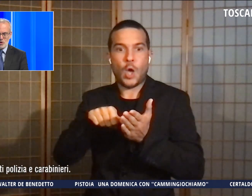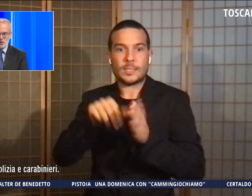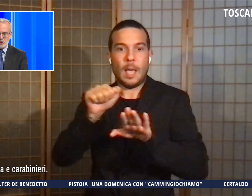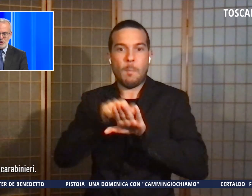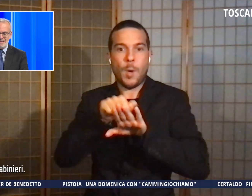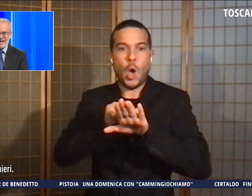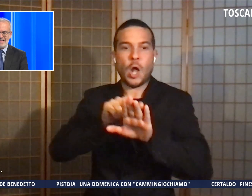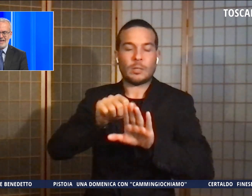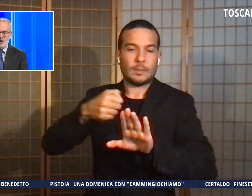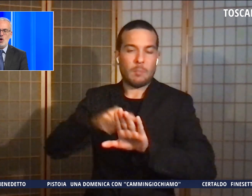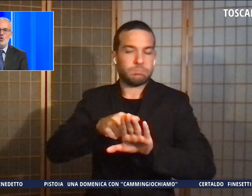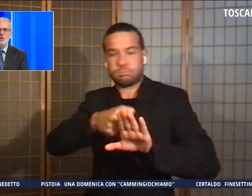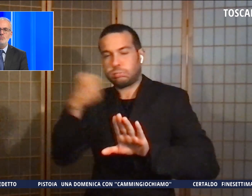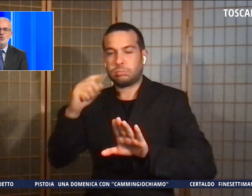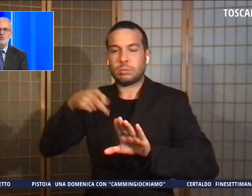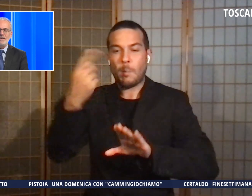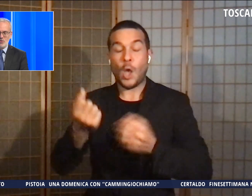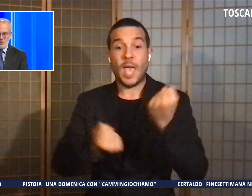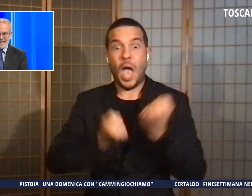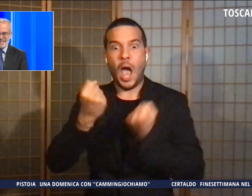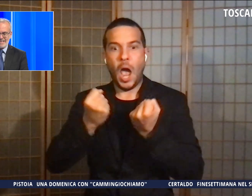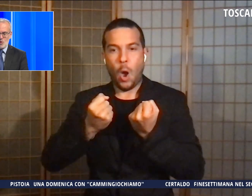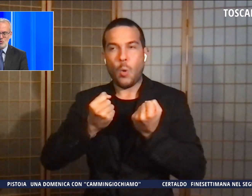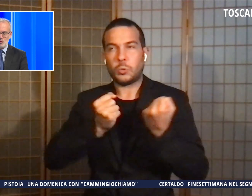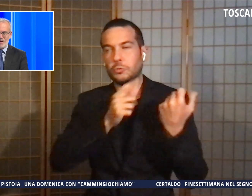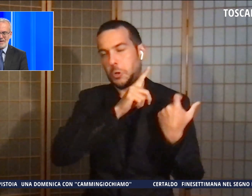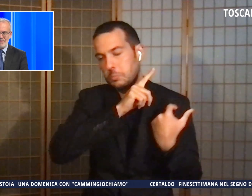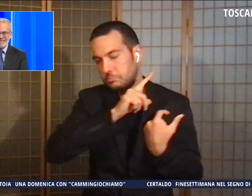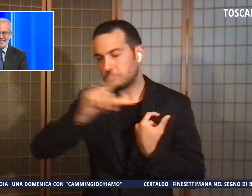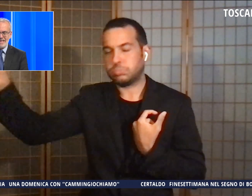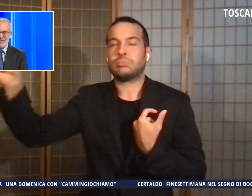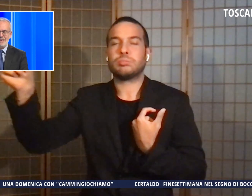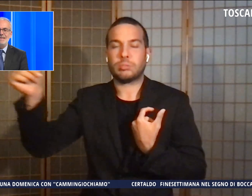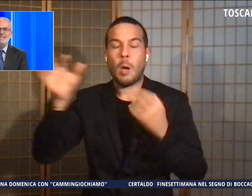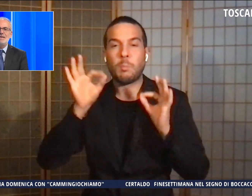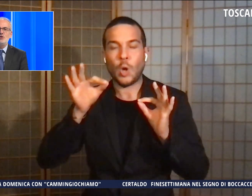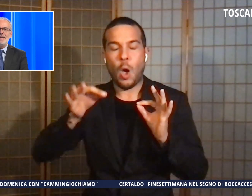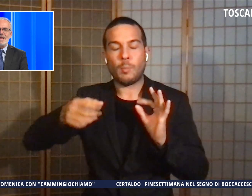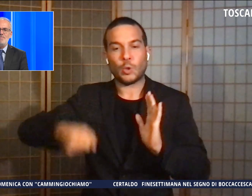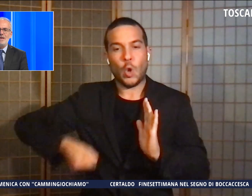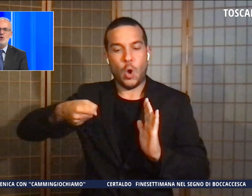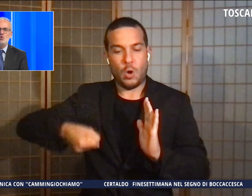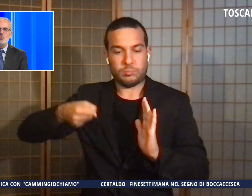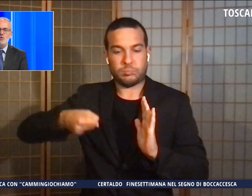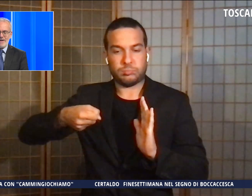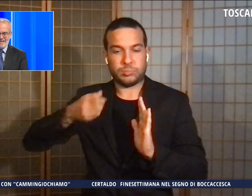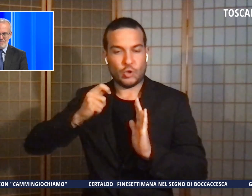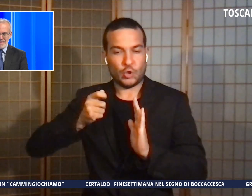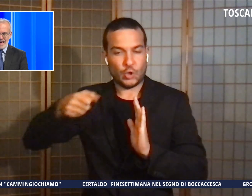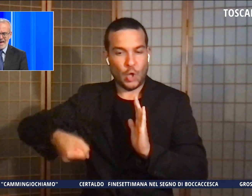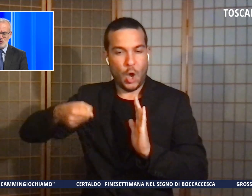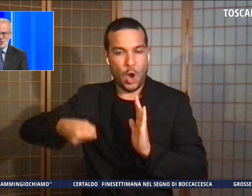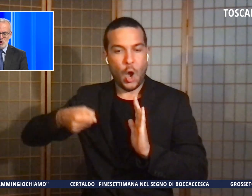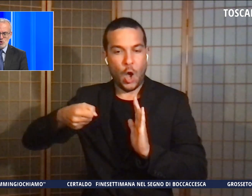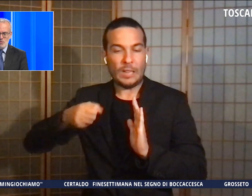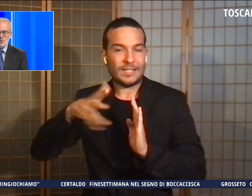'auto di grossa cilindrata, con un bottino che, secondo una prima stima, si aggirerebbe sui 90